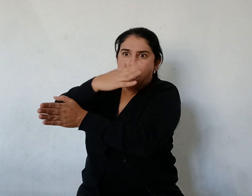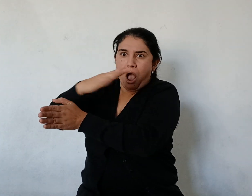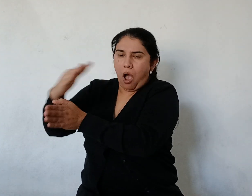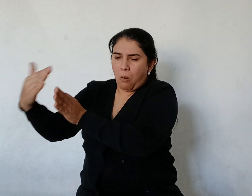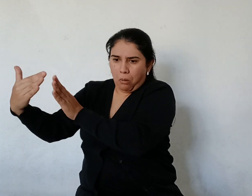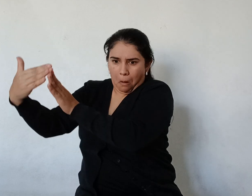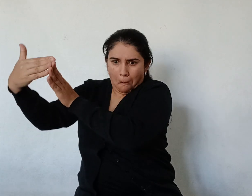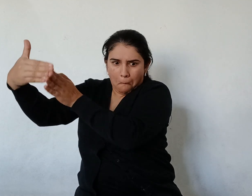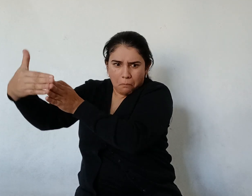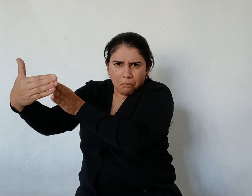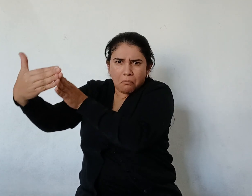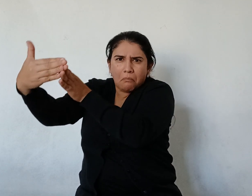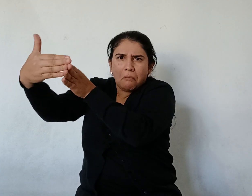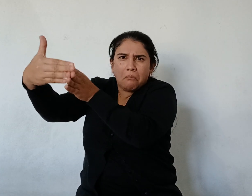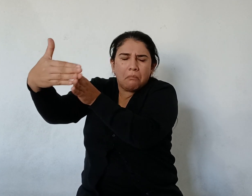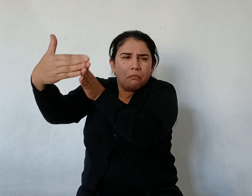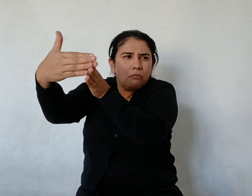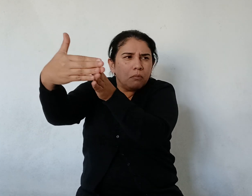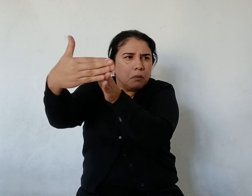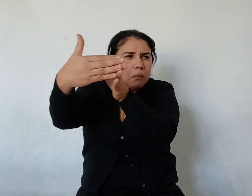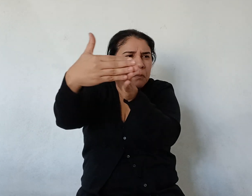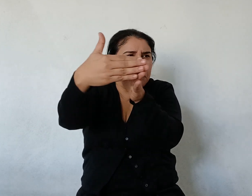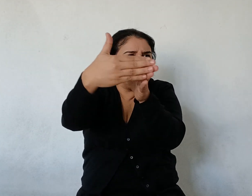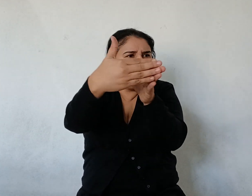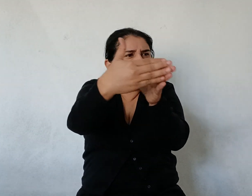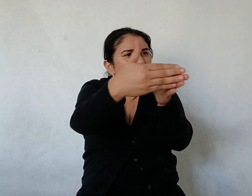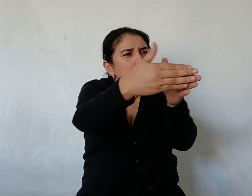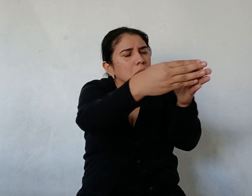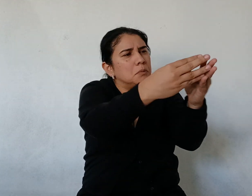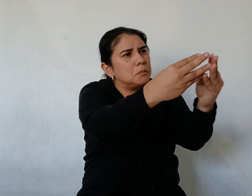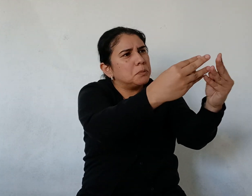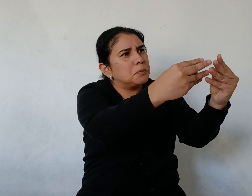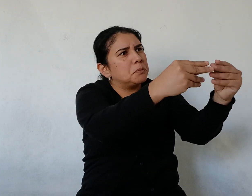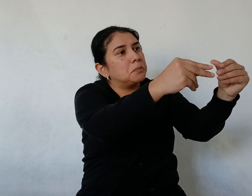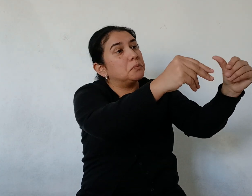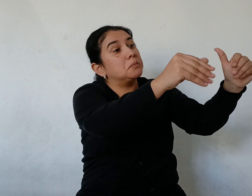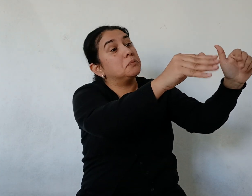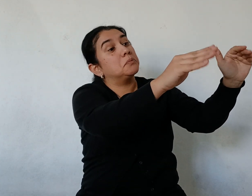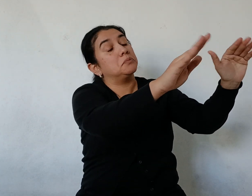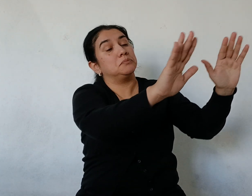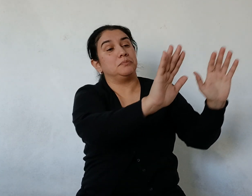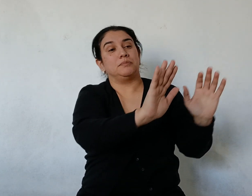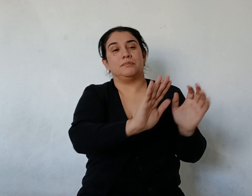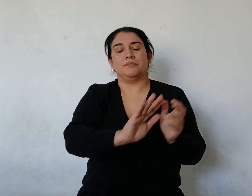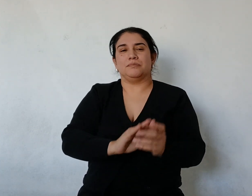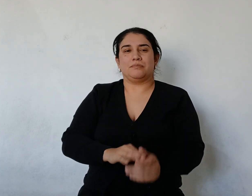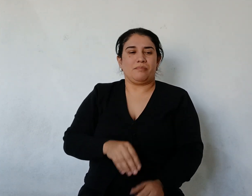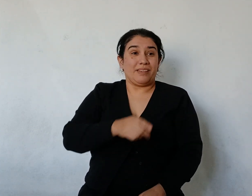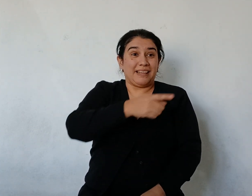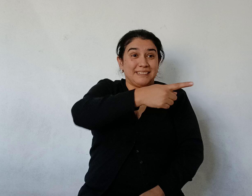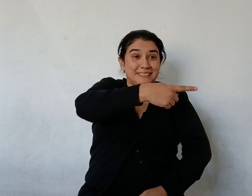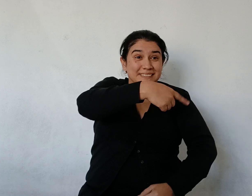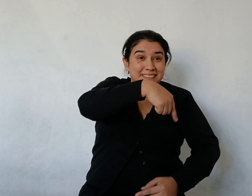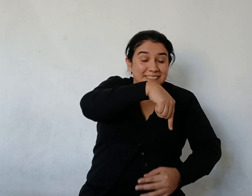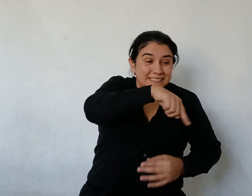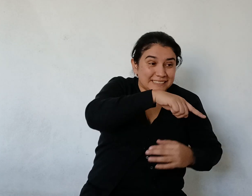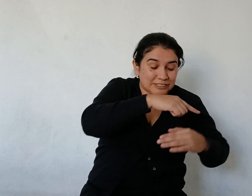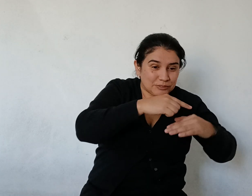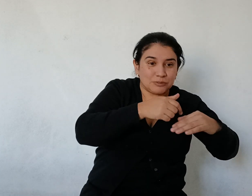alojó Y desapareció Los yacarés entonces fueron saliendo del agua Muy enojados con el viejo